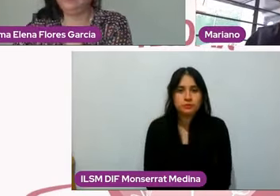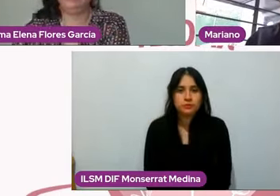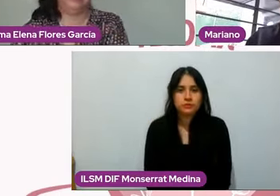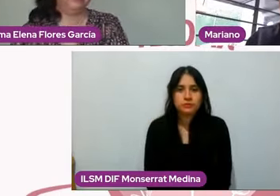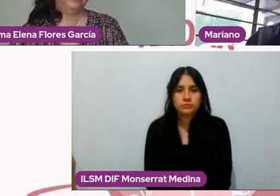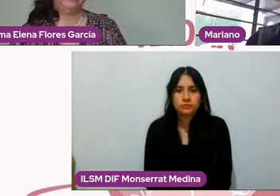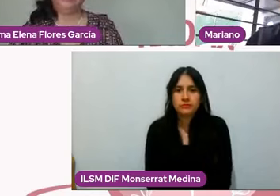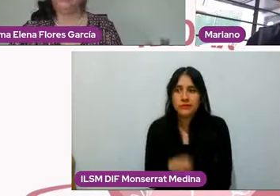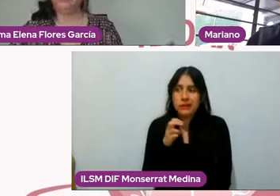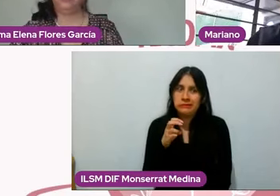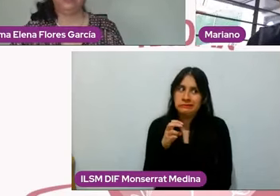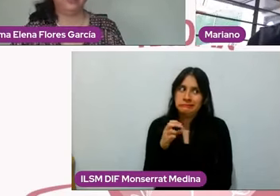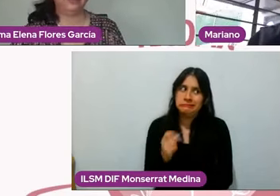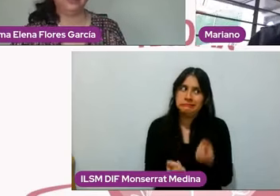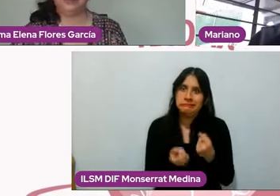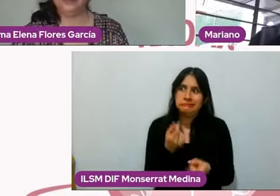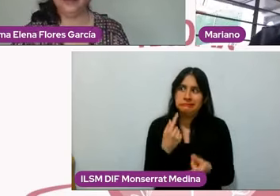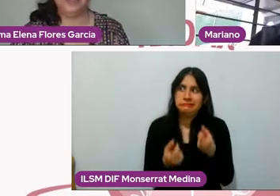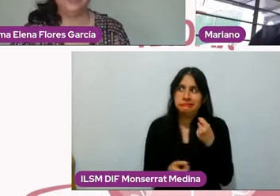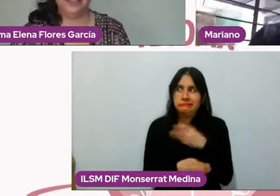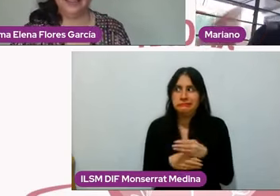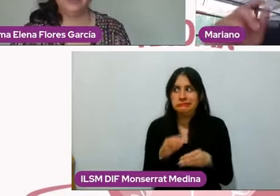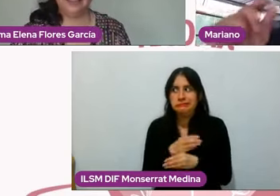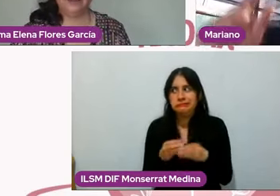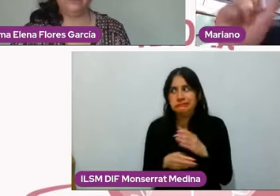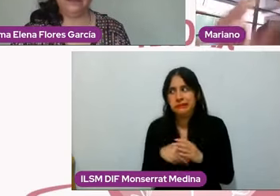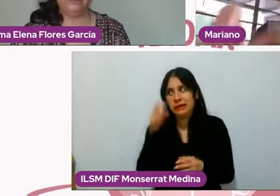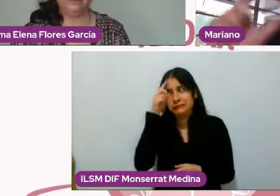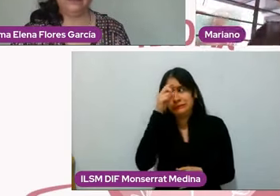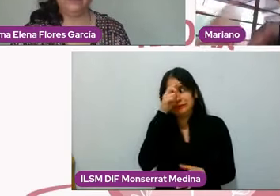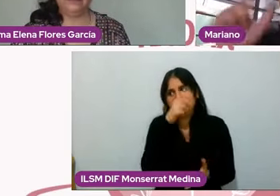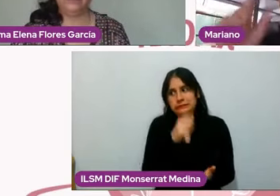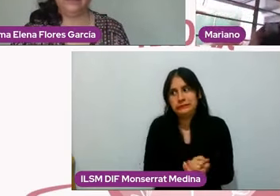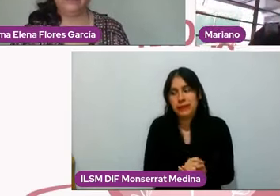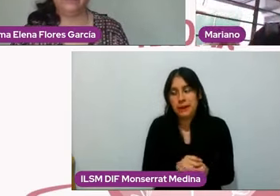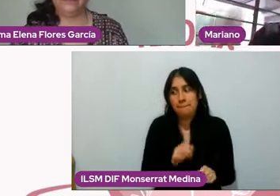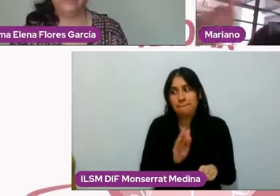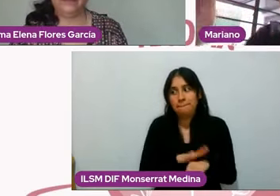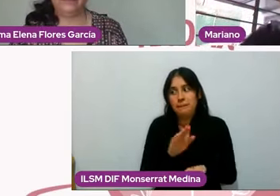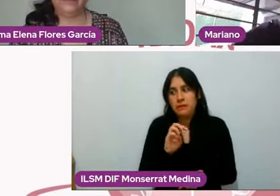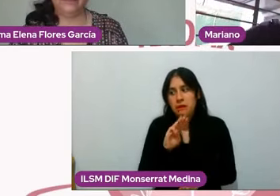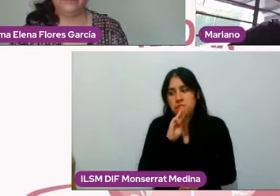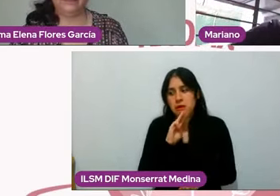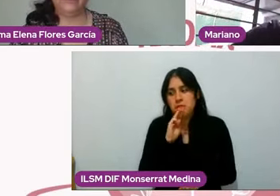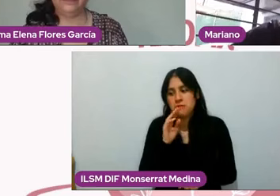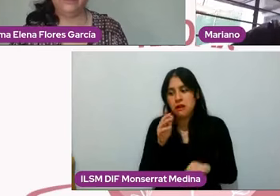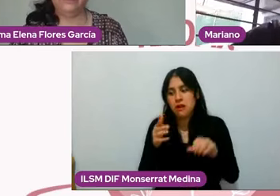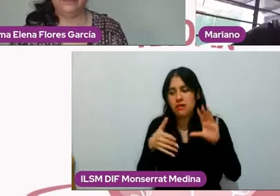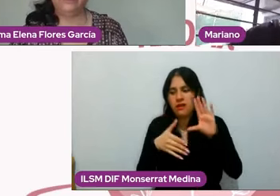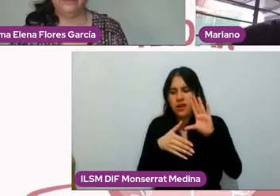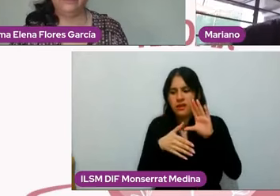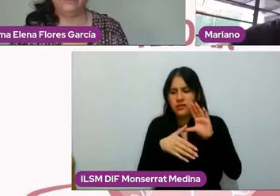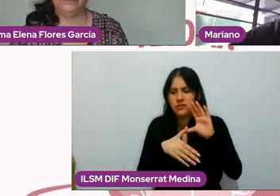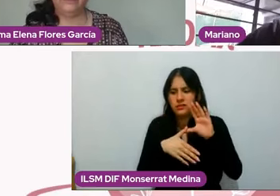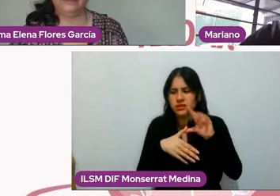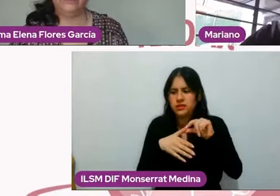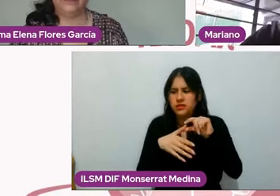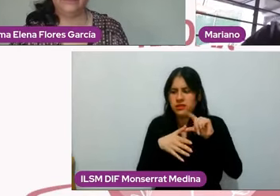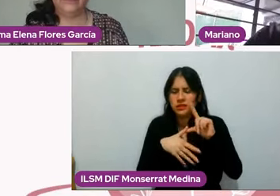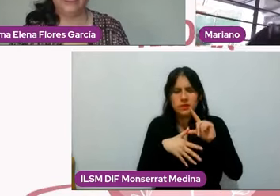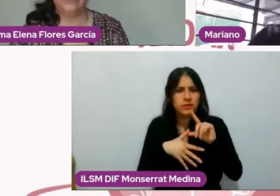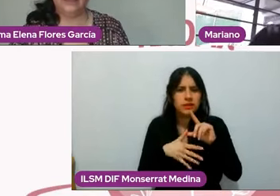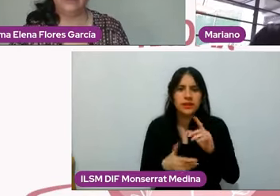de repente crean cosas que son bárbaras. Y hablo de las mamás específicamente en Latinoamérica por el lugar que tienen, ¿no? A nivel social.